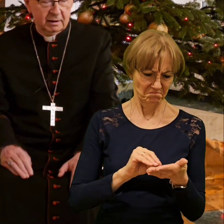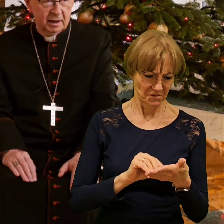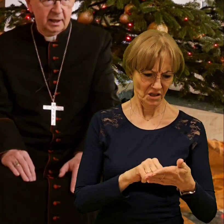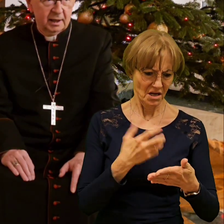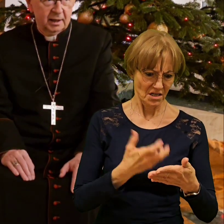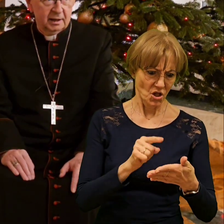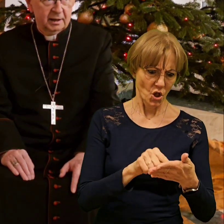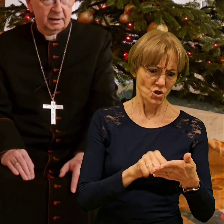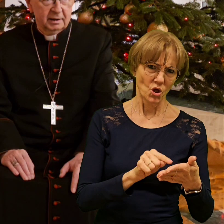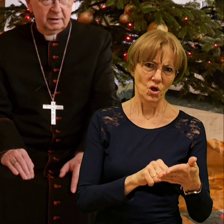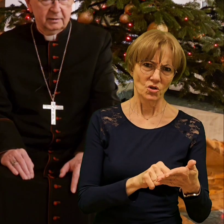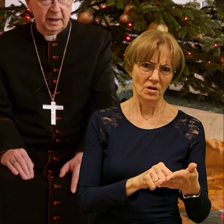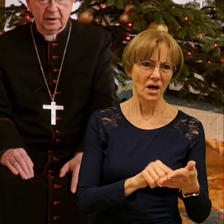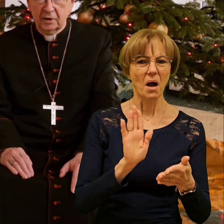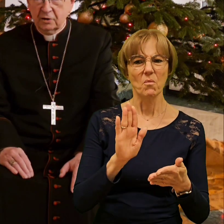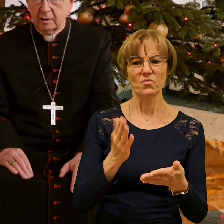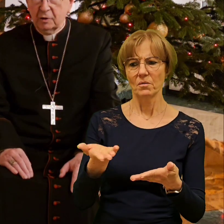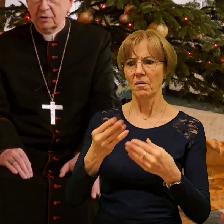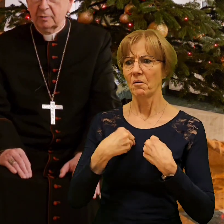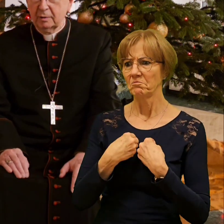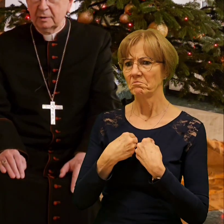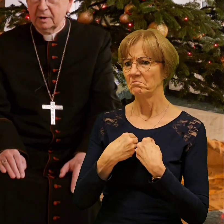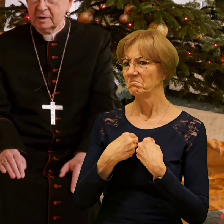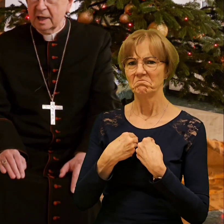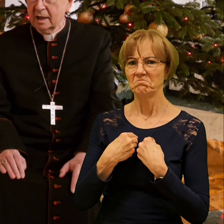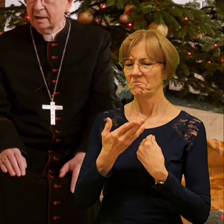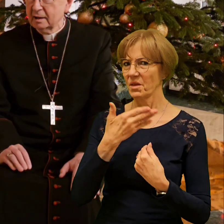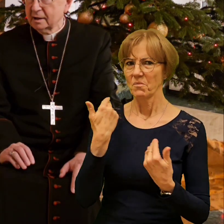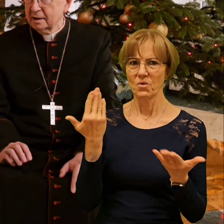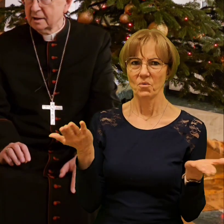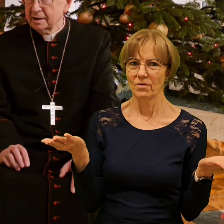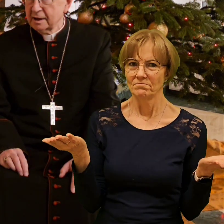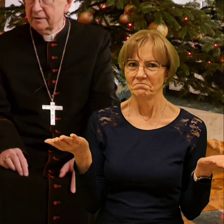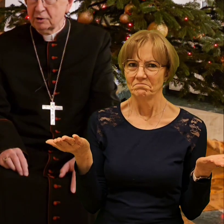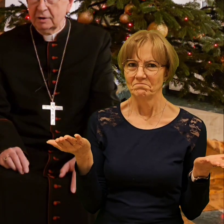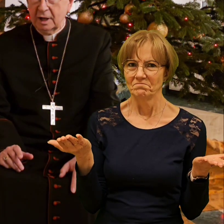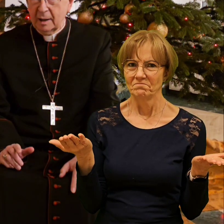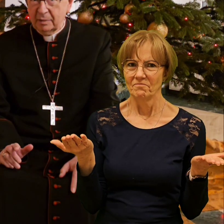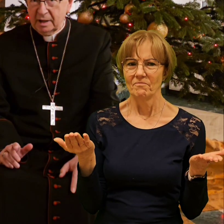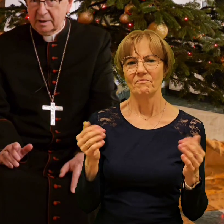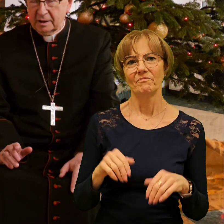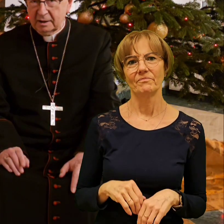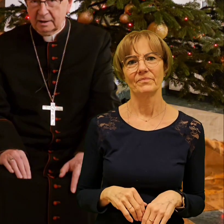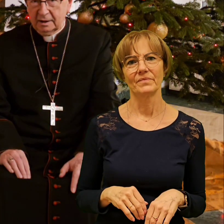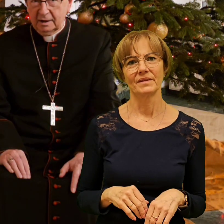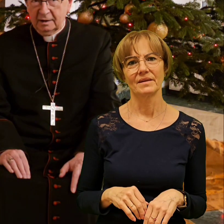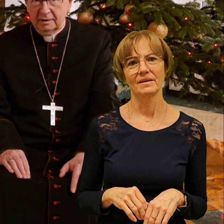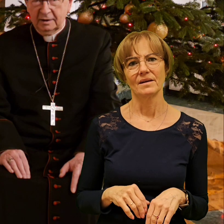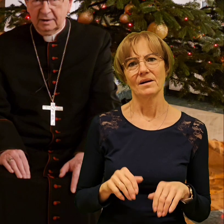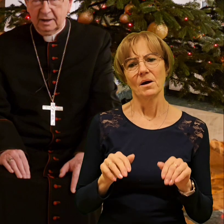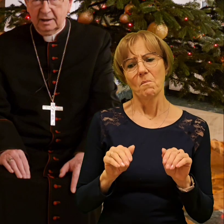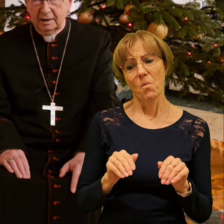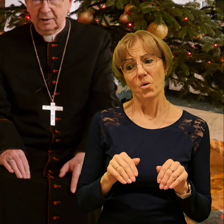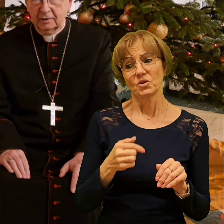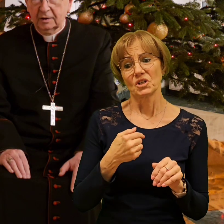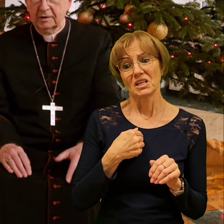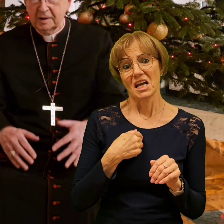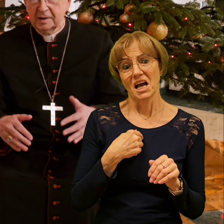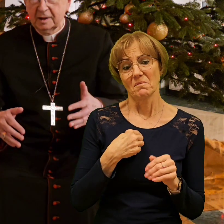Więc faktycznie może by były to zawyżone ambicje i dlatego rodzice